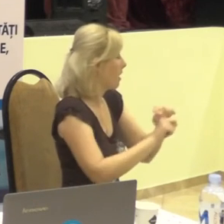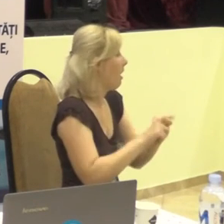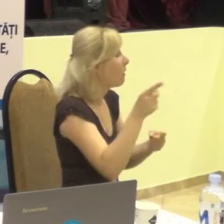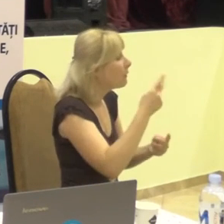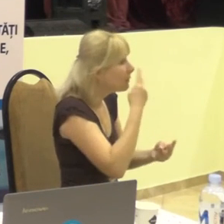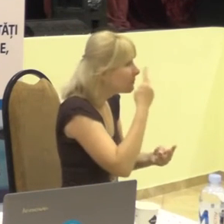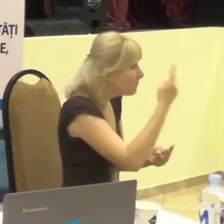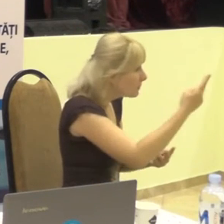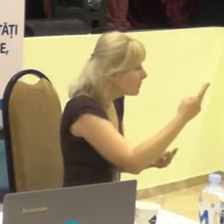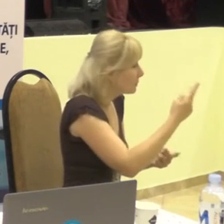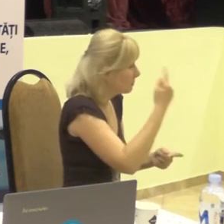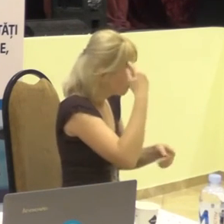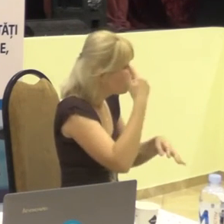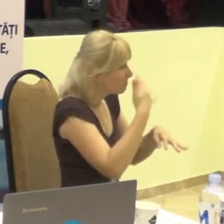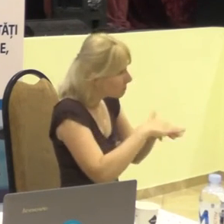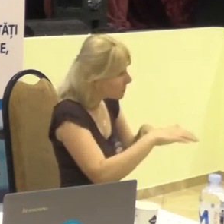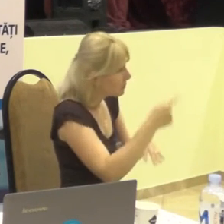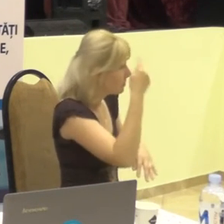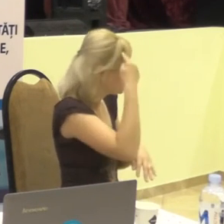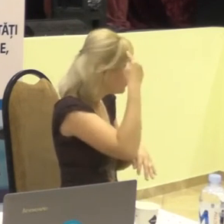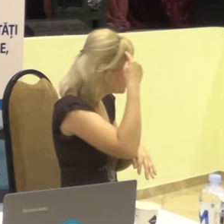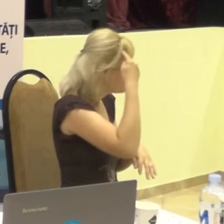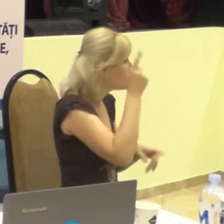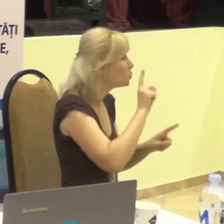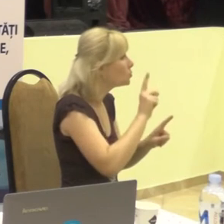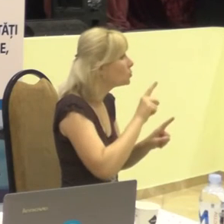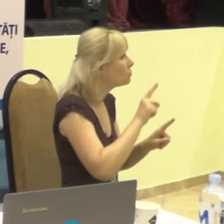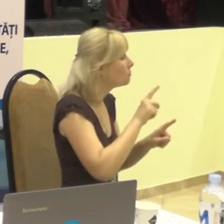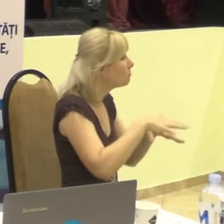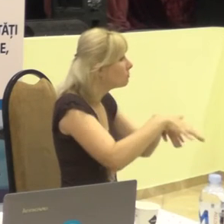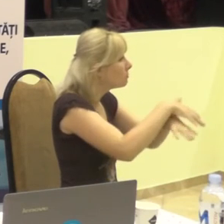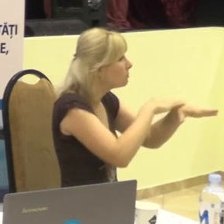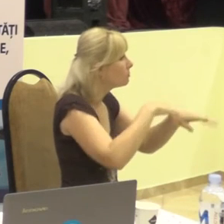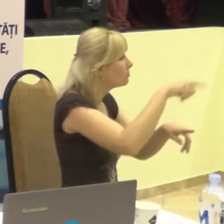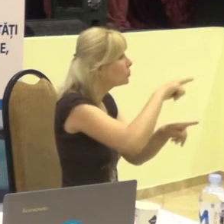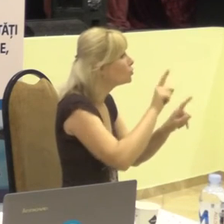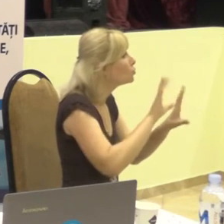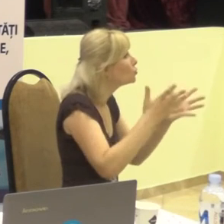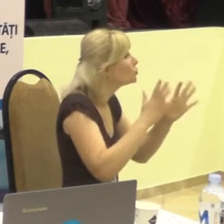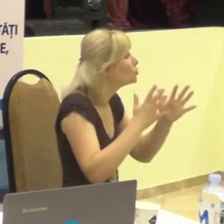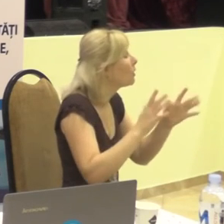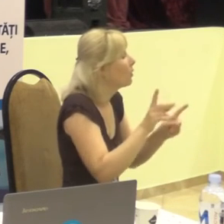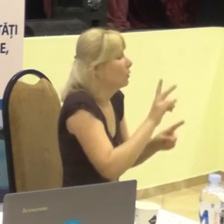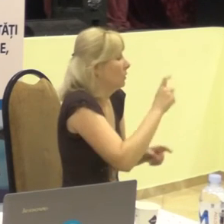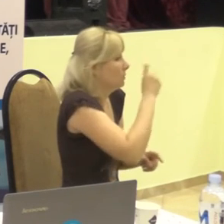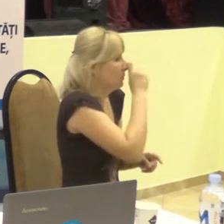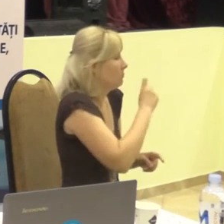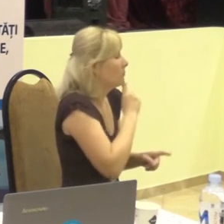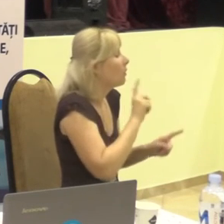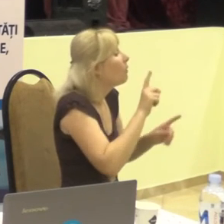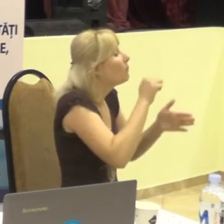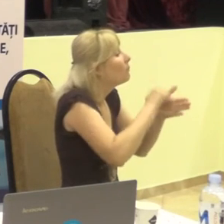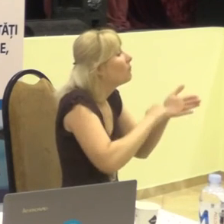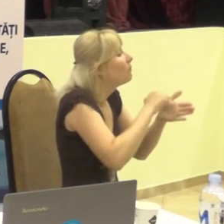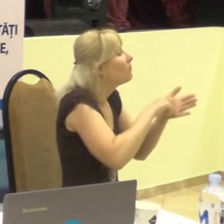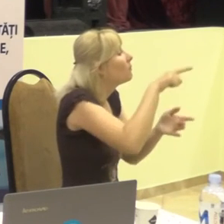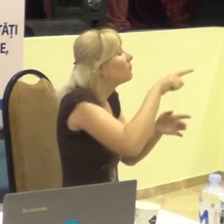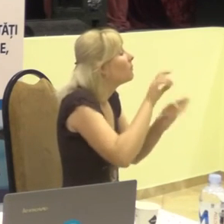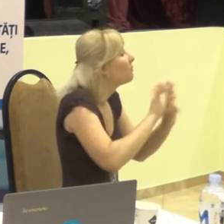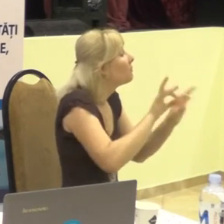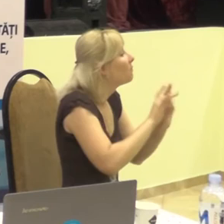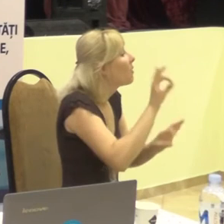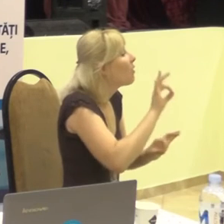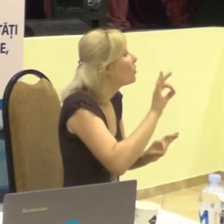ceva, că se întâmplă în societatea, dar ei nu înțelegeau despre ce ne vrea vorba.